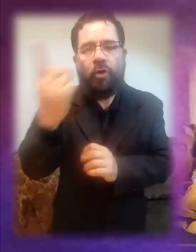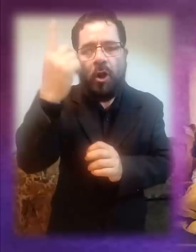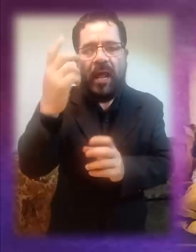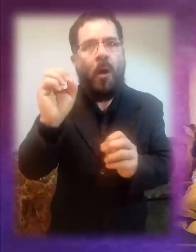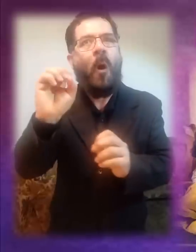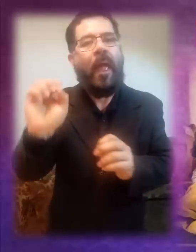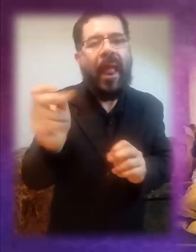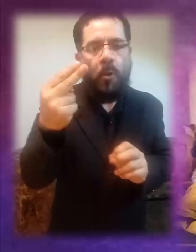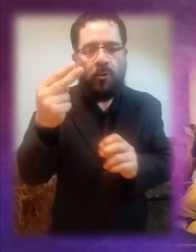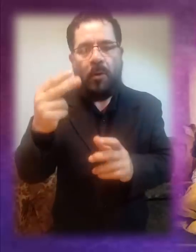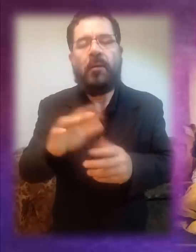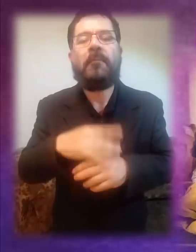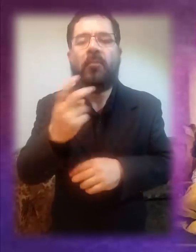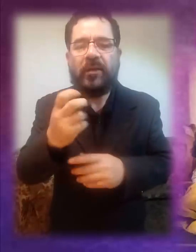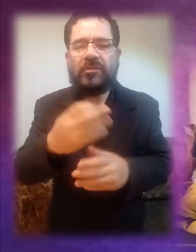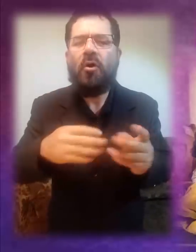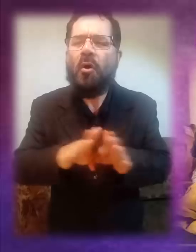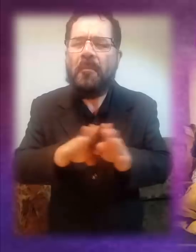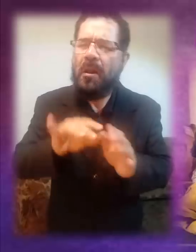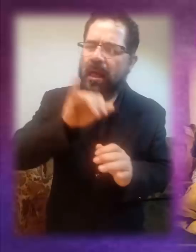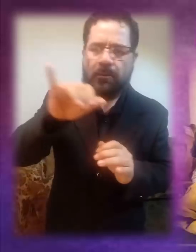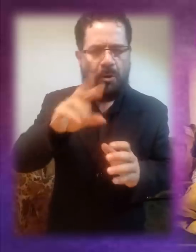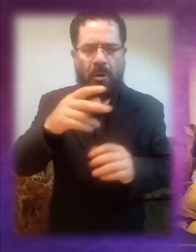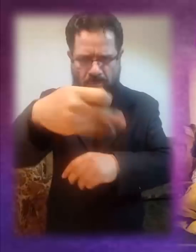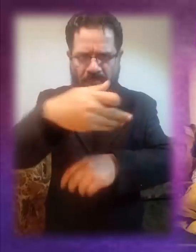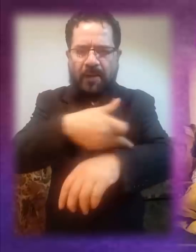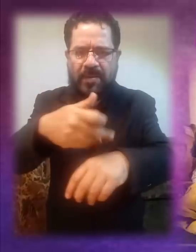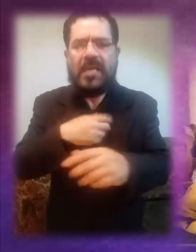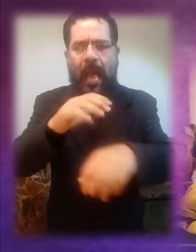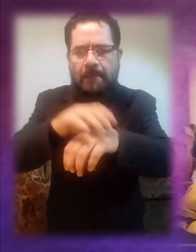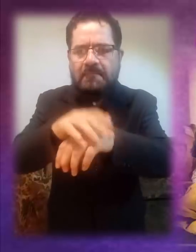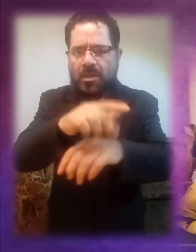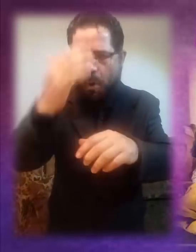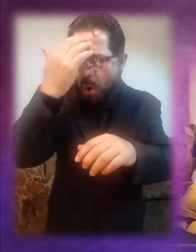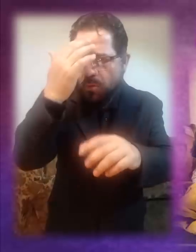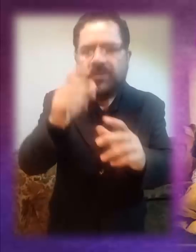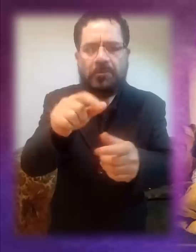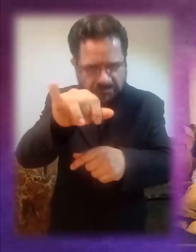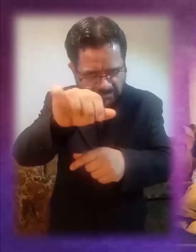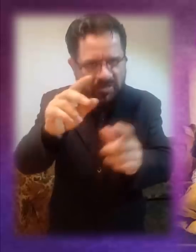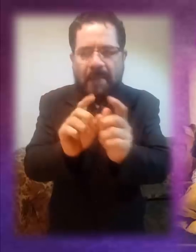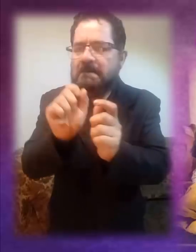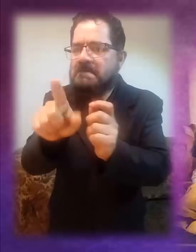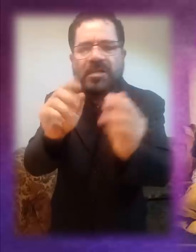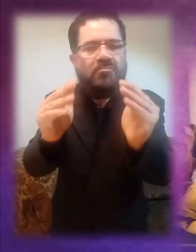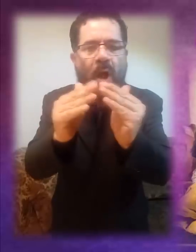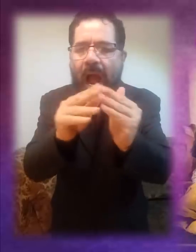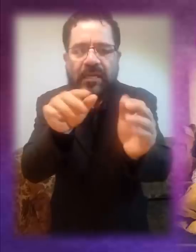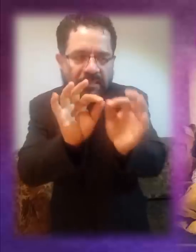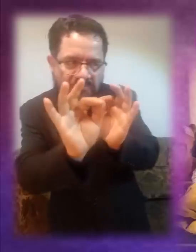Y esto no es lejos, es en nuestras familias, con los sencillos, con los gobernantes, entre amigos, entre conocidos,